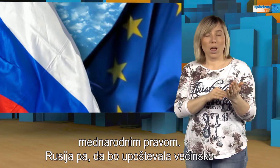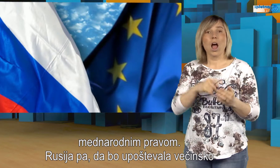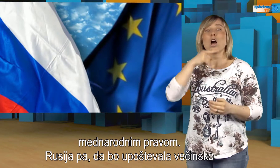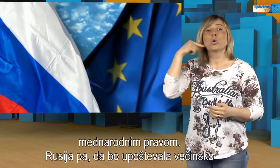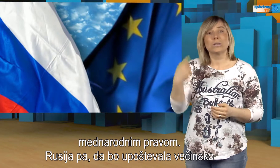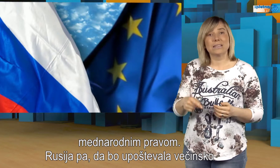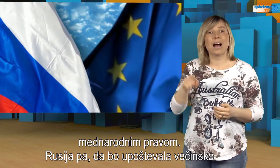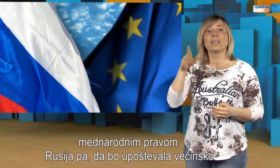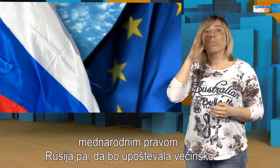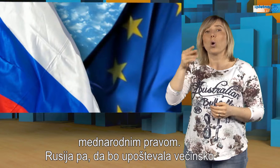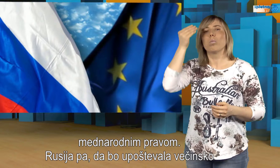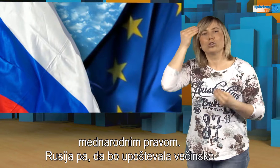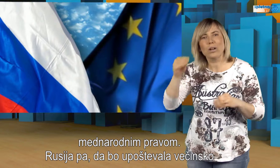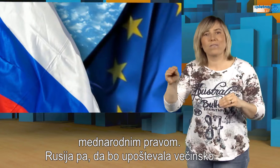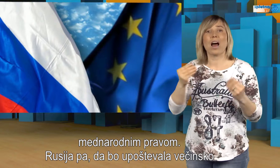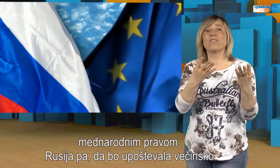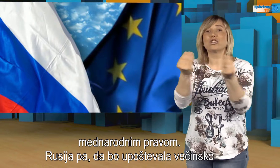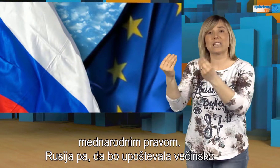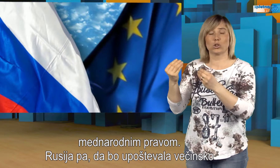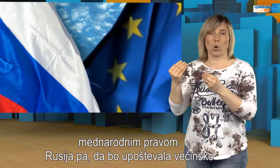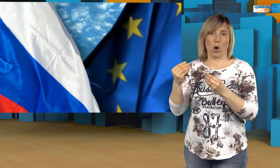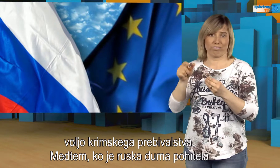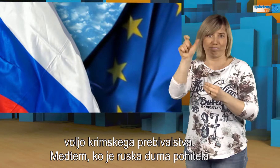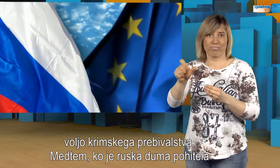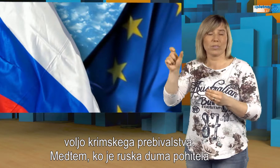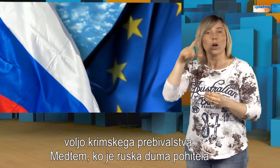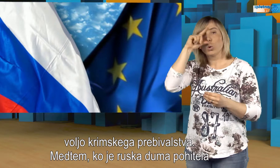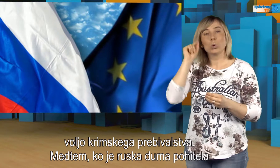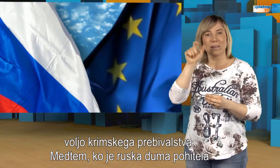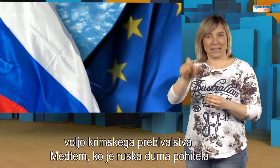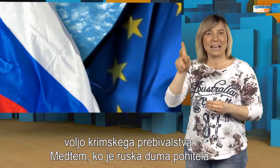Rusija pa, da bo opuštevala večinsko voljo krimskega prebivalstva.